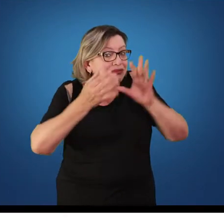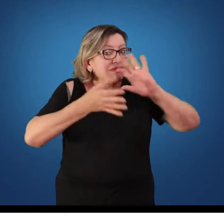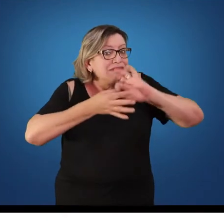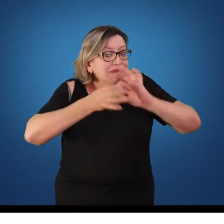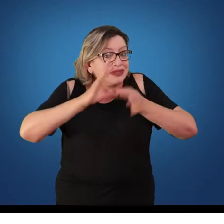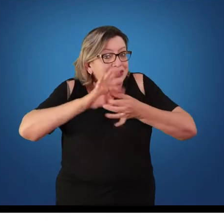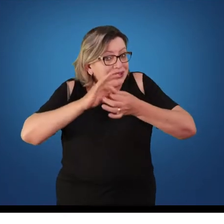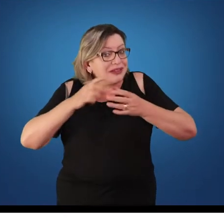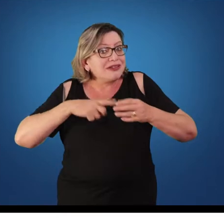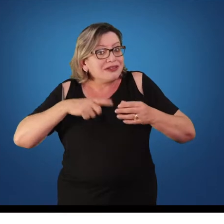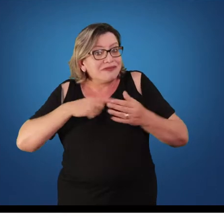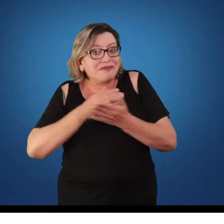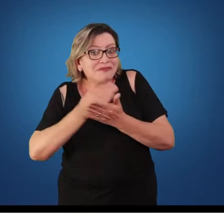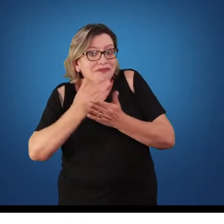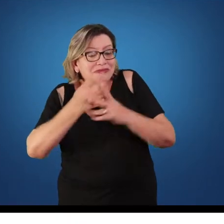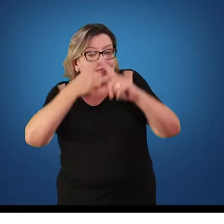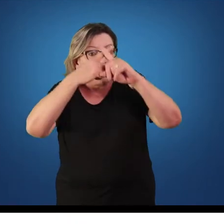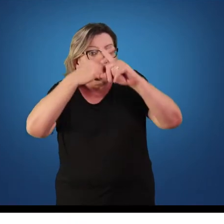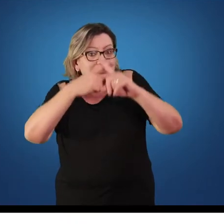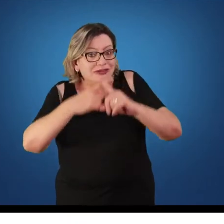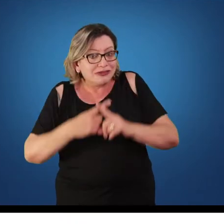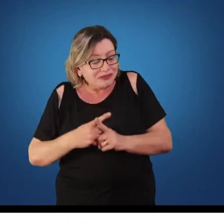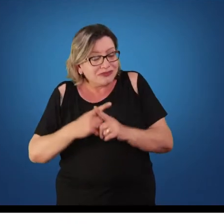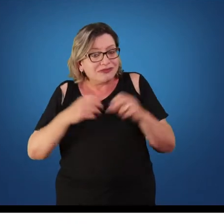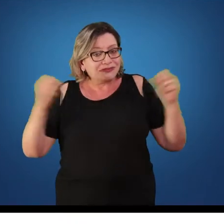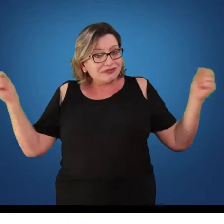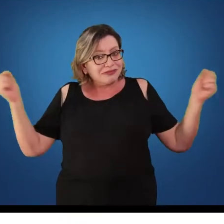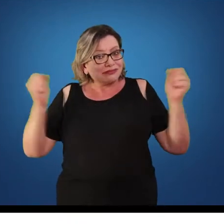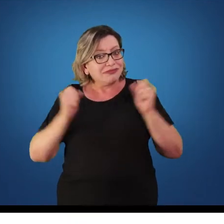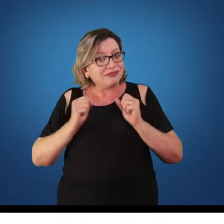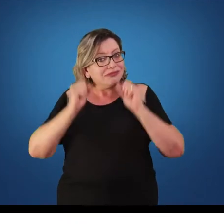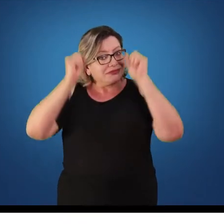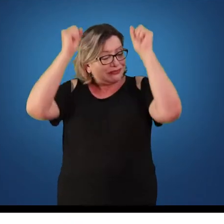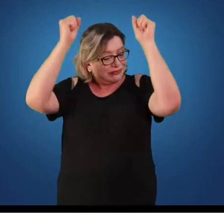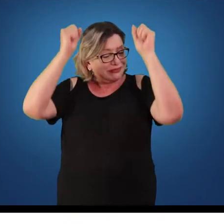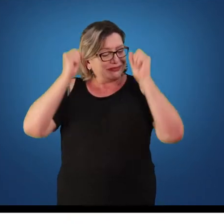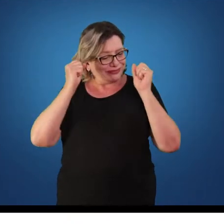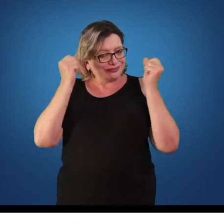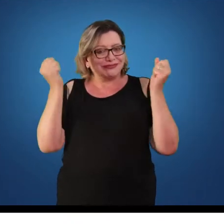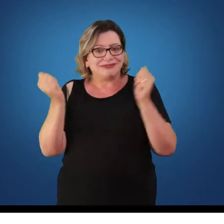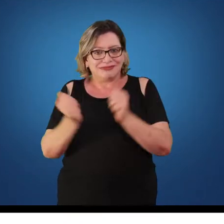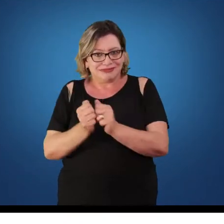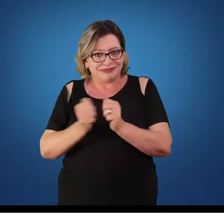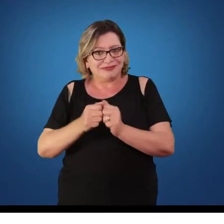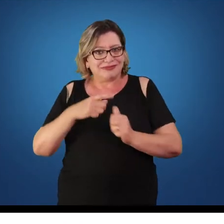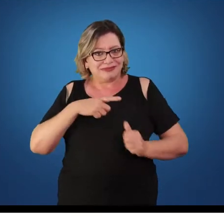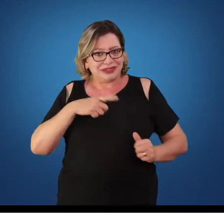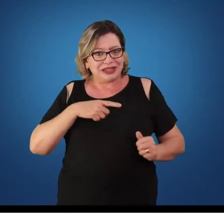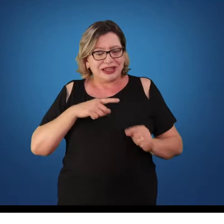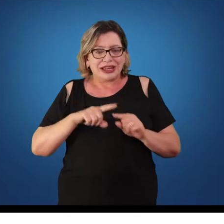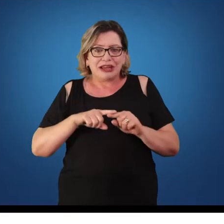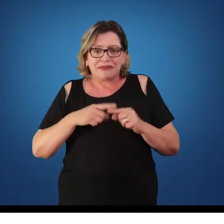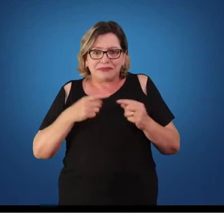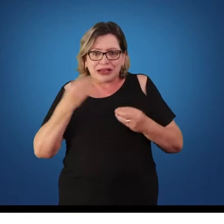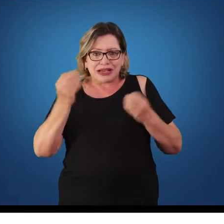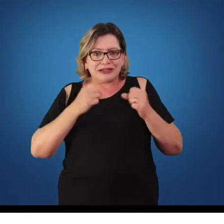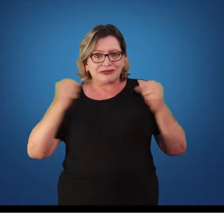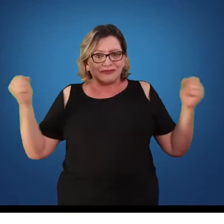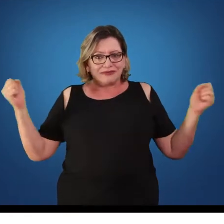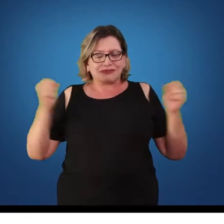competições que são categorizadas dentro da modalidade da ginástica. Mas a ginástica que vai adentrar a escola,